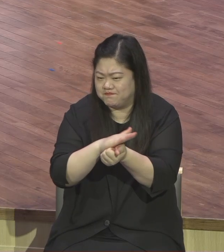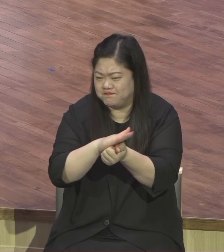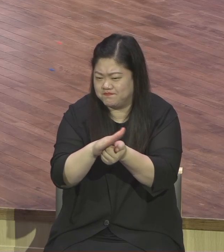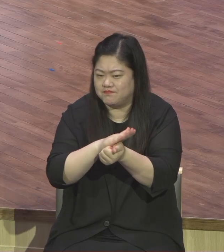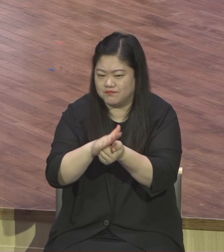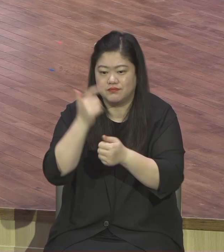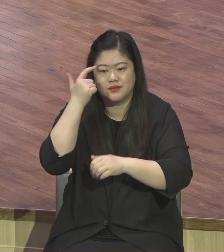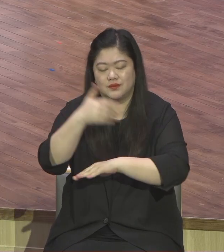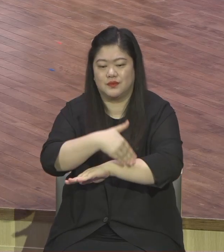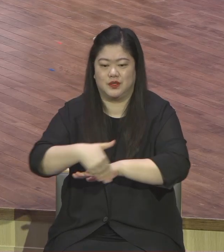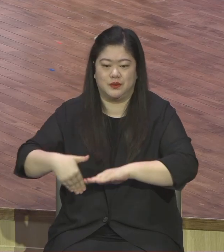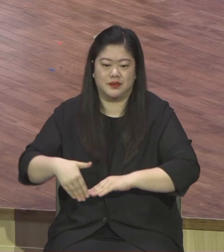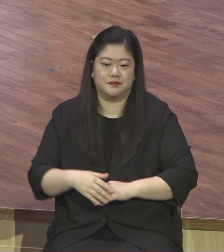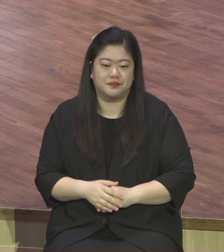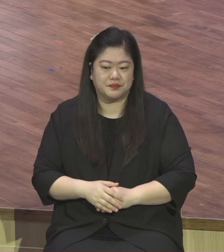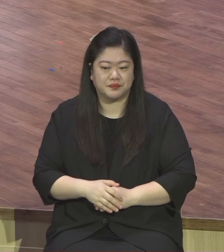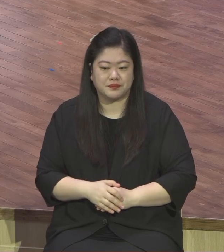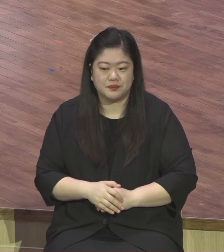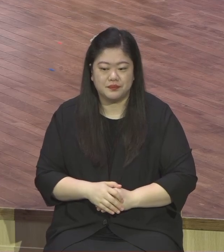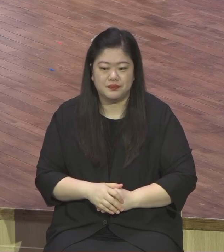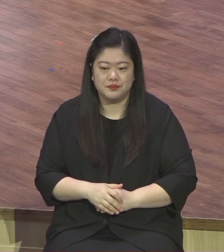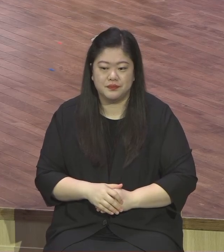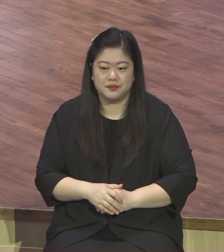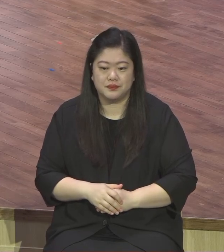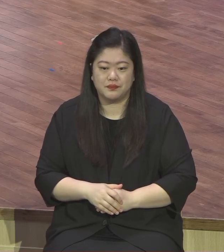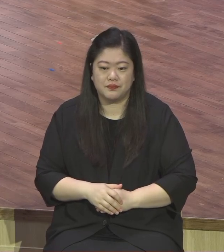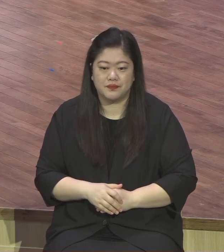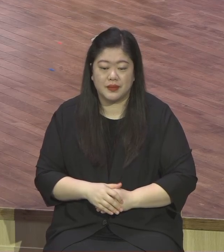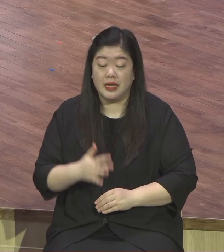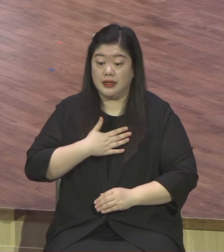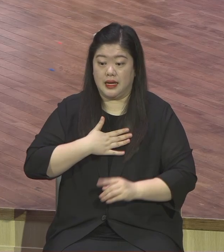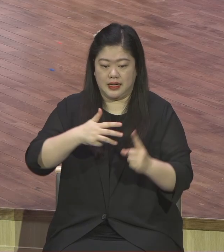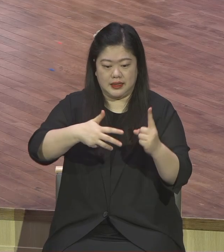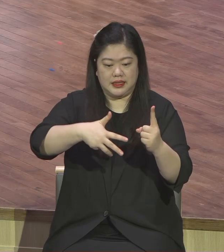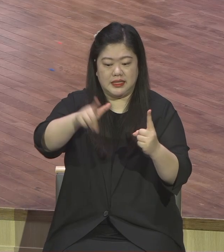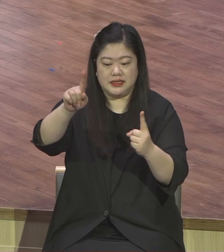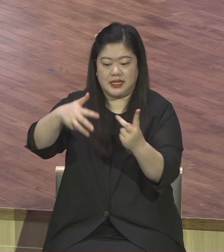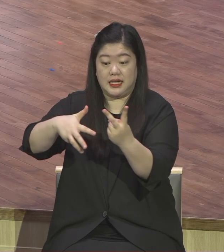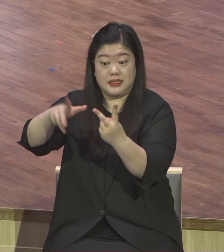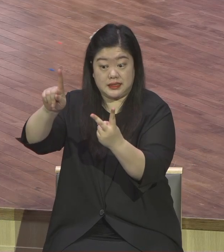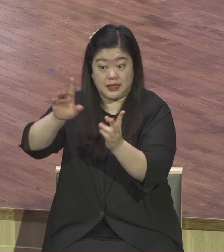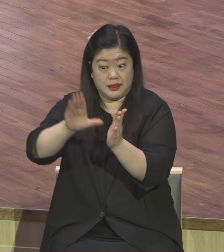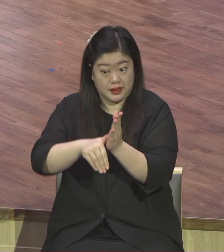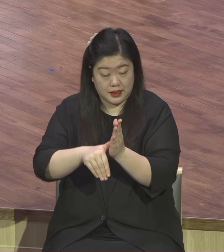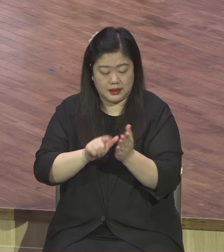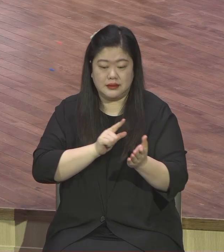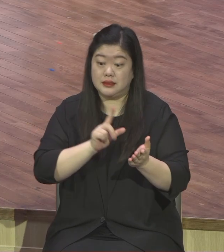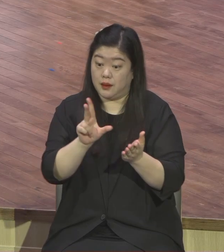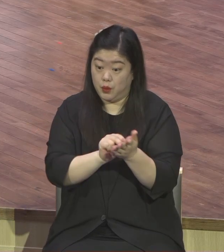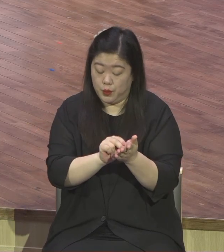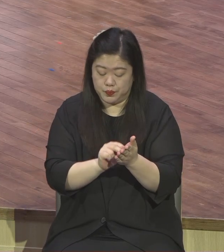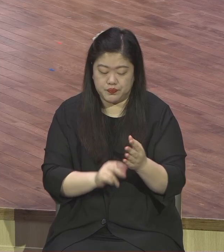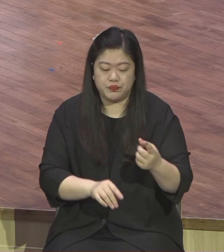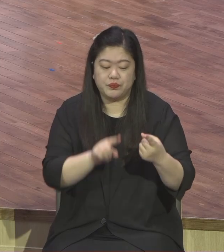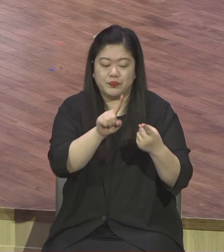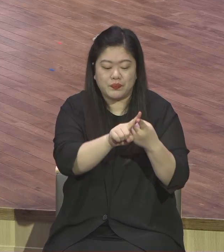할 것입니다. 제가 택한 받은 자 또 유일한 영생의 길이란 제목으로 말씀을